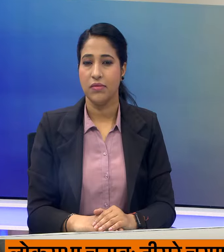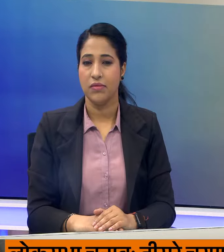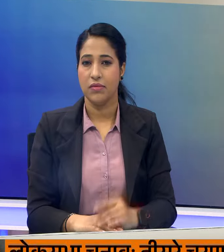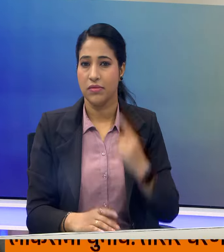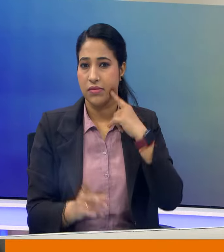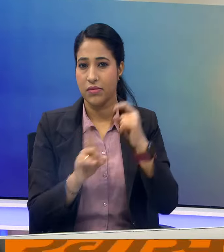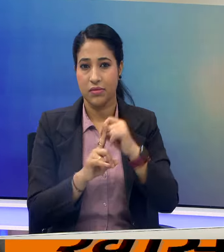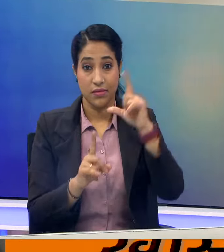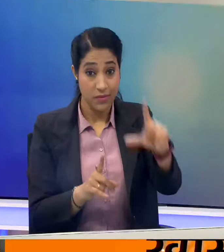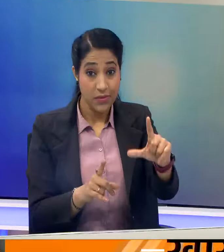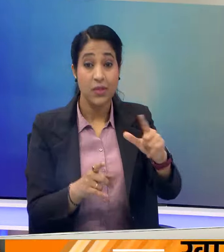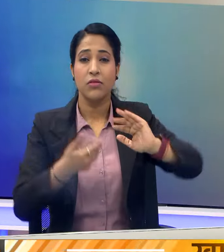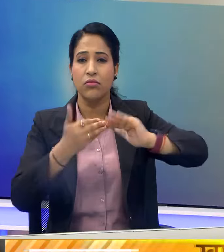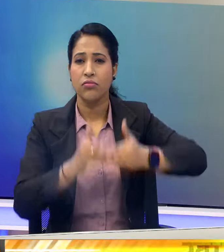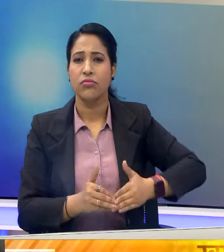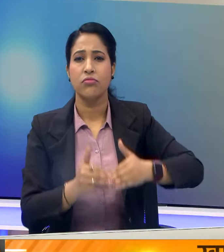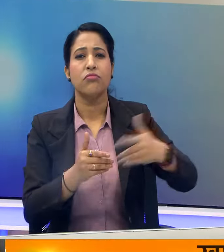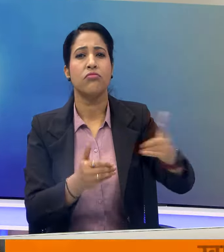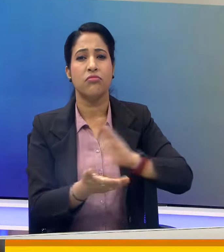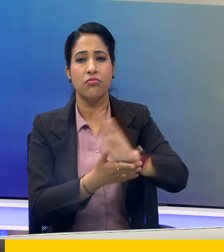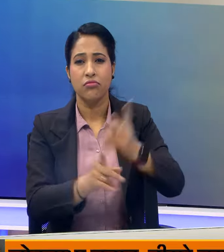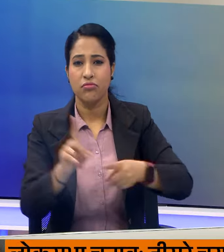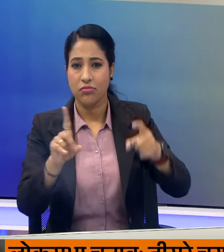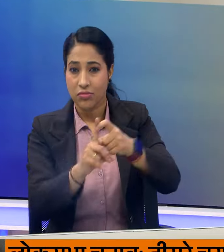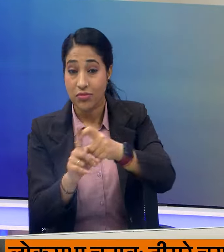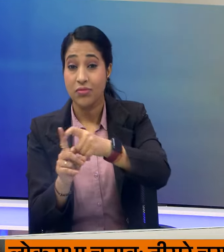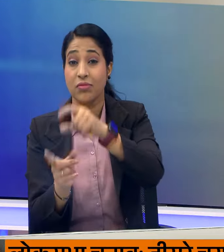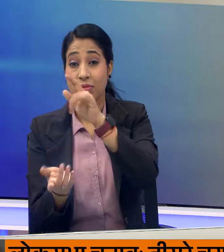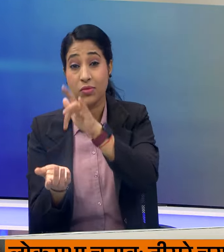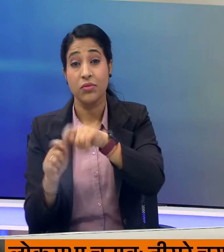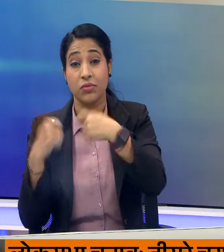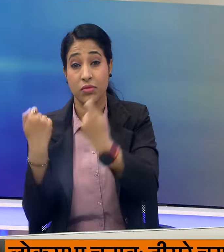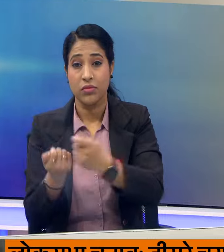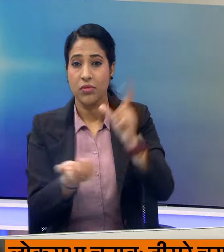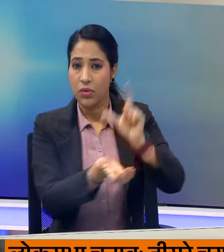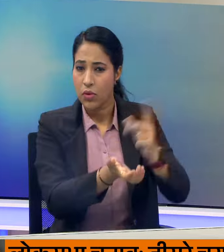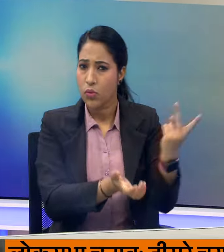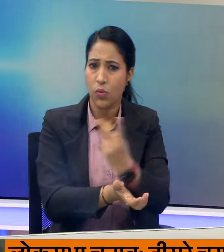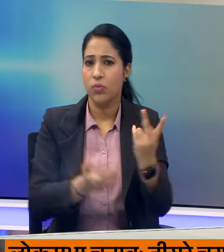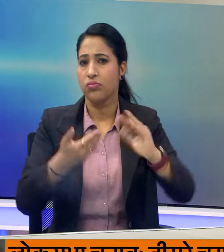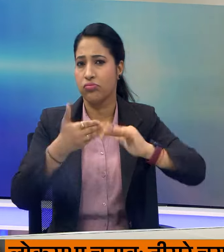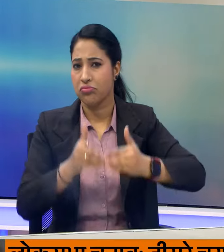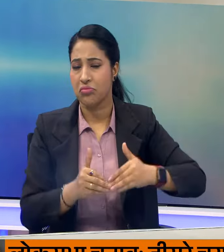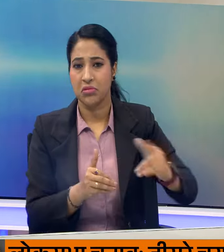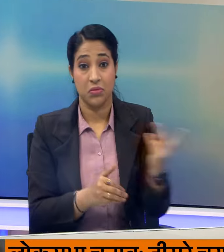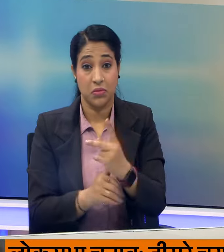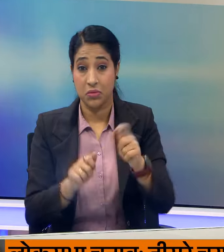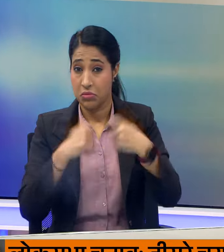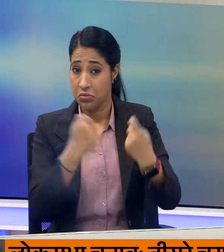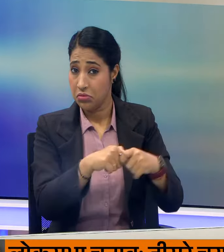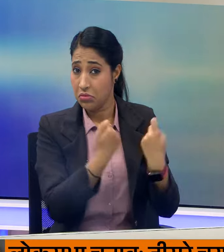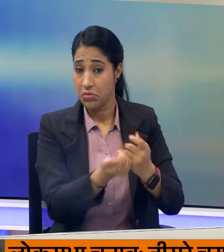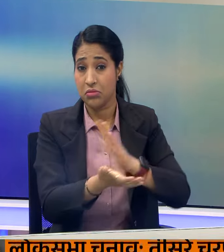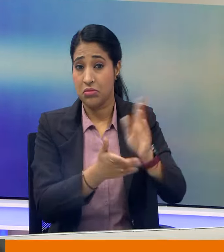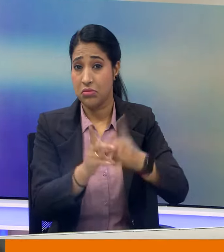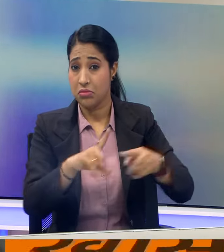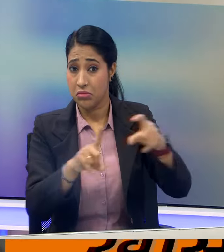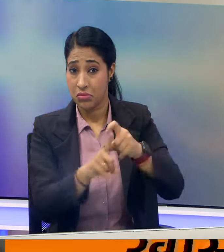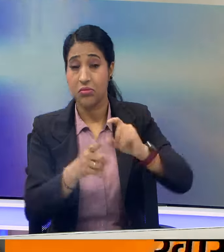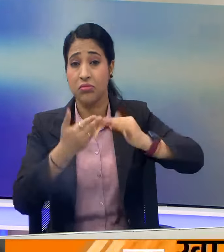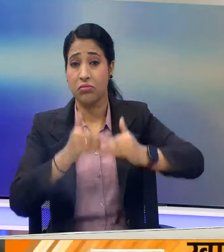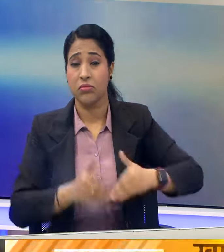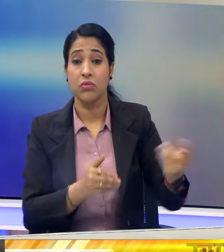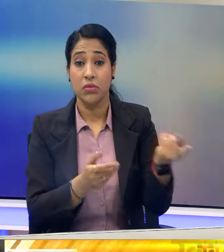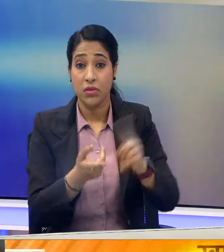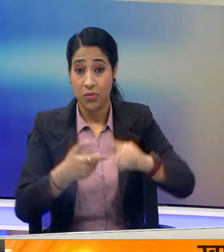इंडियन प्रिमियर लीग में आज संराइजर्स हैदराबाद और लखनाव सूपर जाइंट सामने सामने होंगे दोनों टीमे हेदराबाद में भिड़ेंगी मऊजुदा